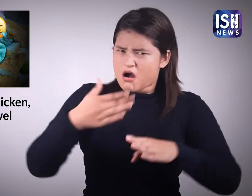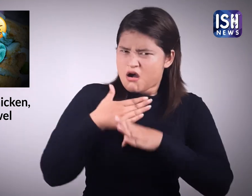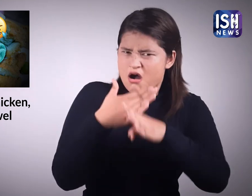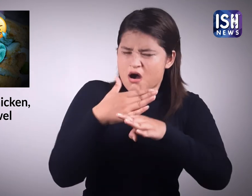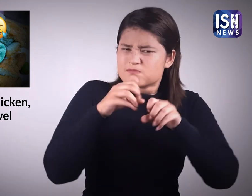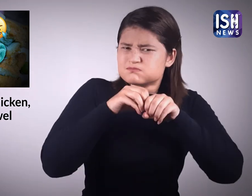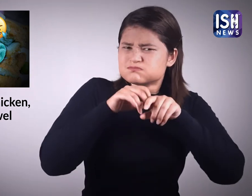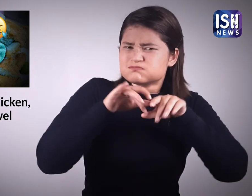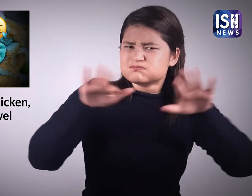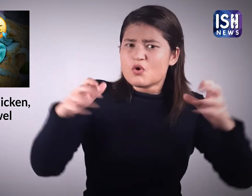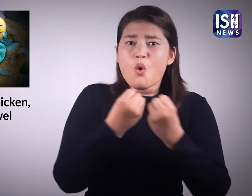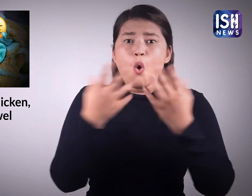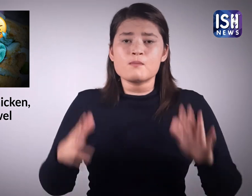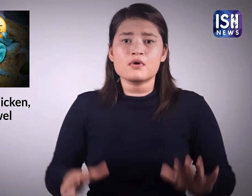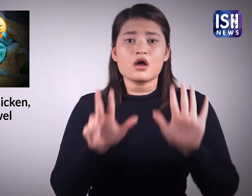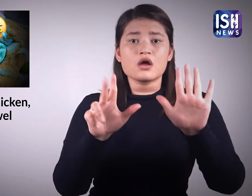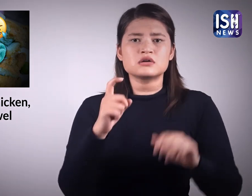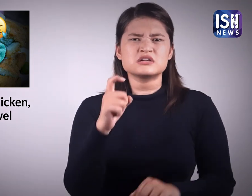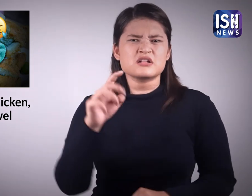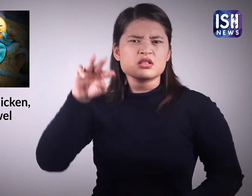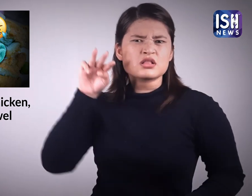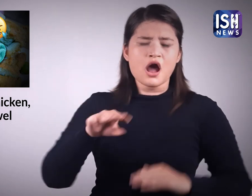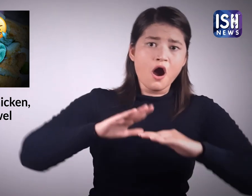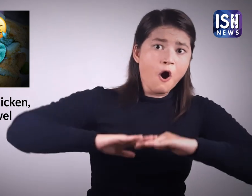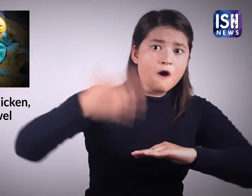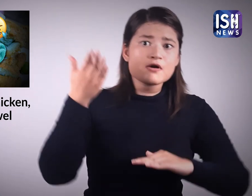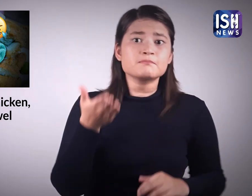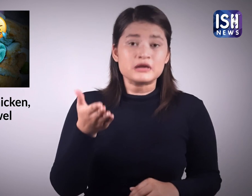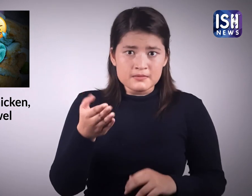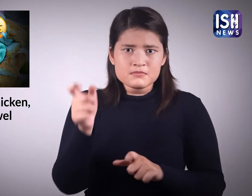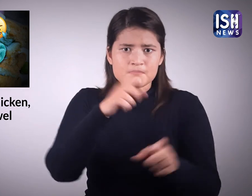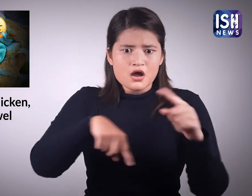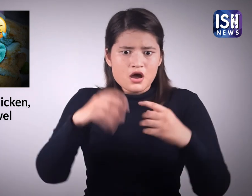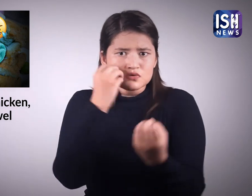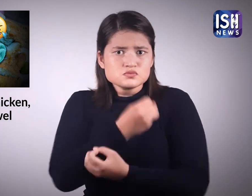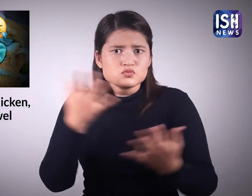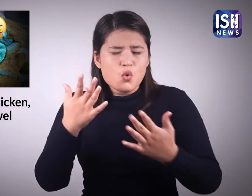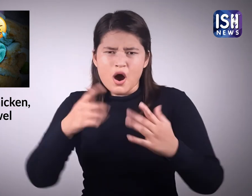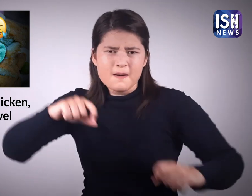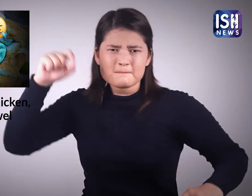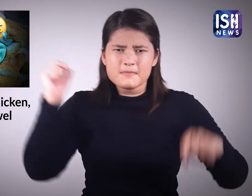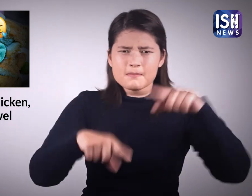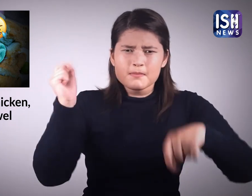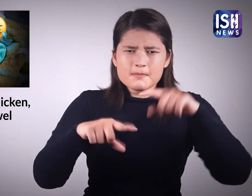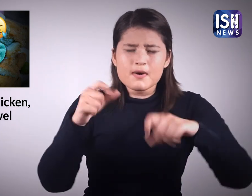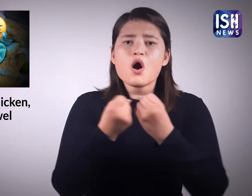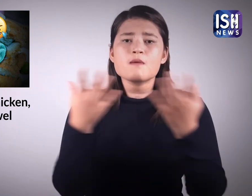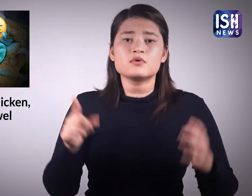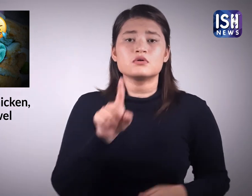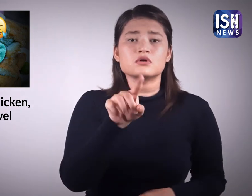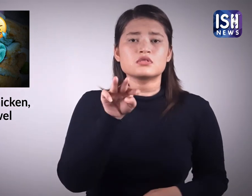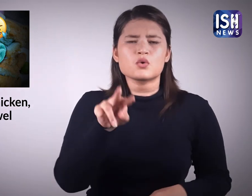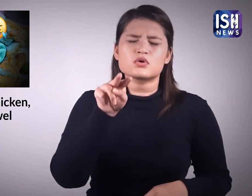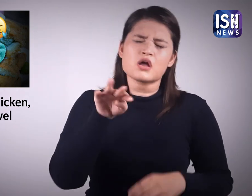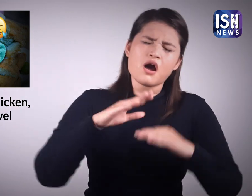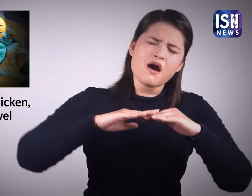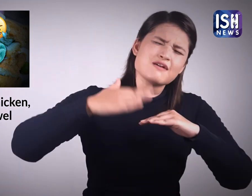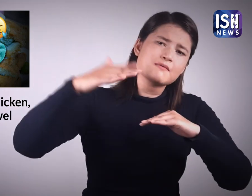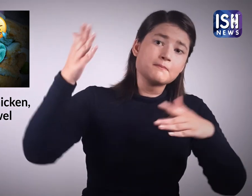उनकी पोस्ट की 87,000 से अधिक शेर और 1000 कमेंस मिले है।